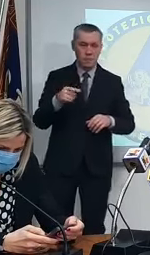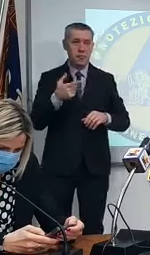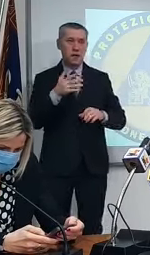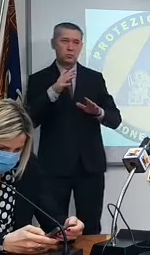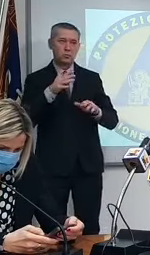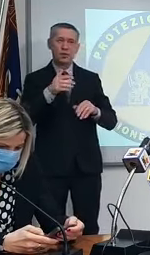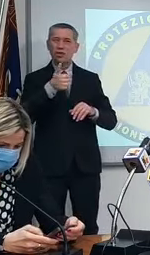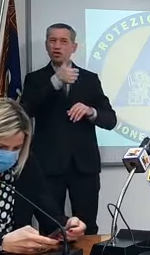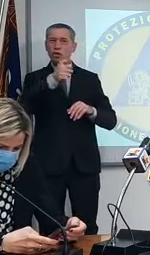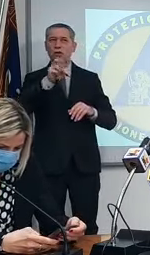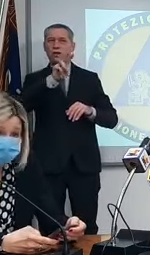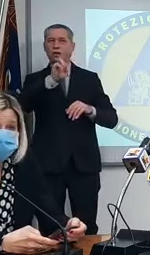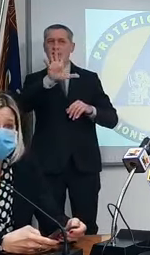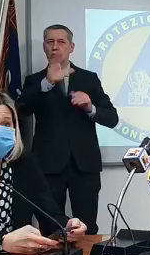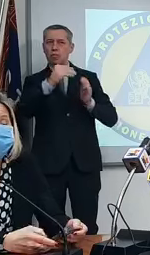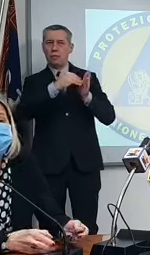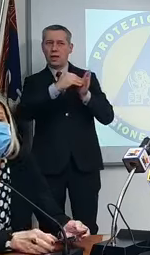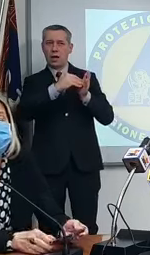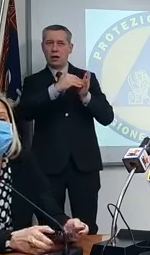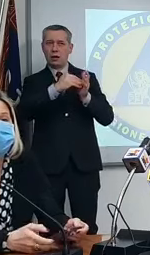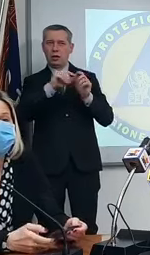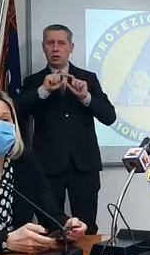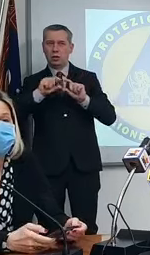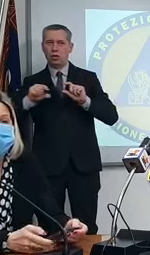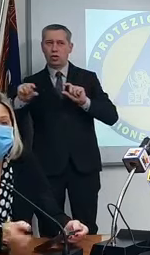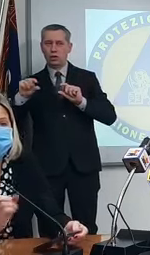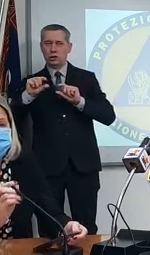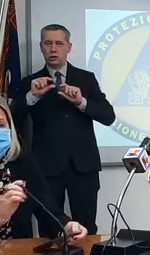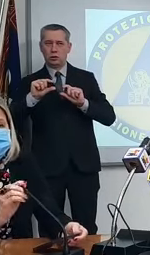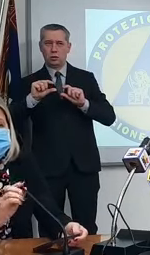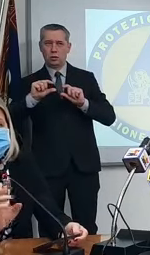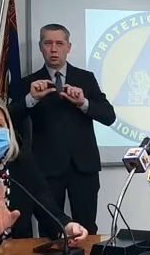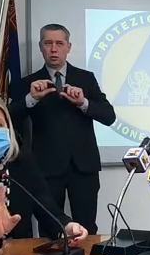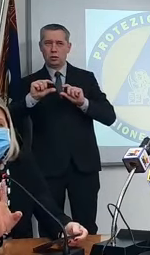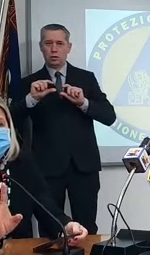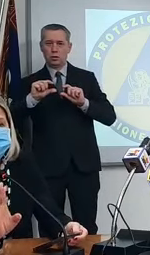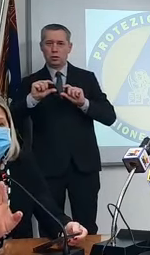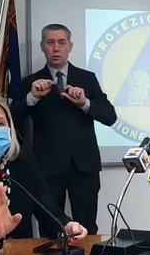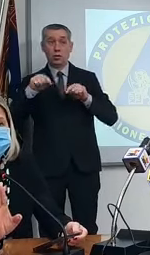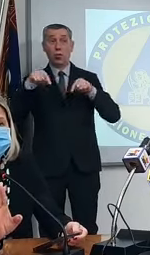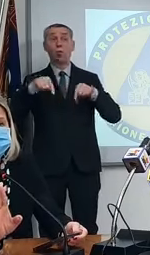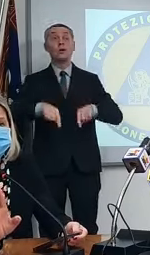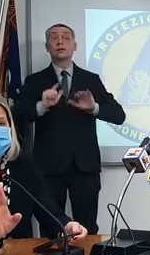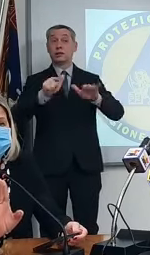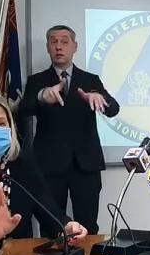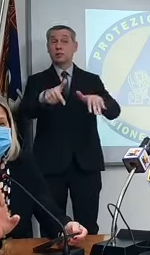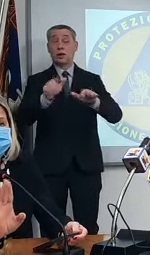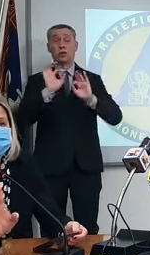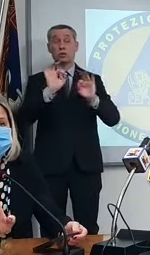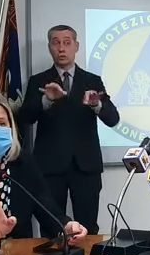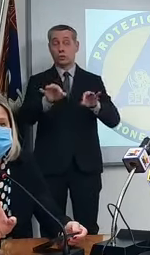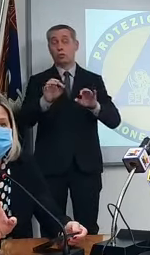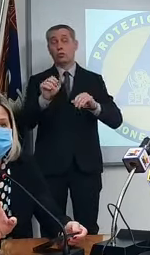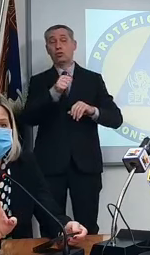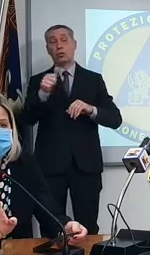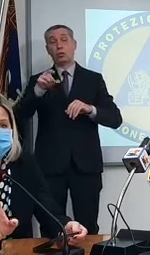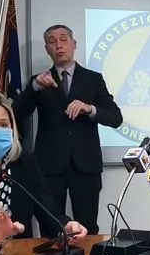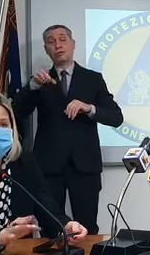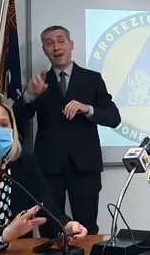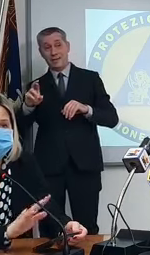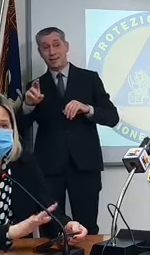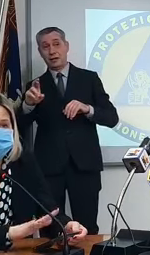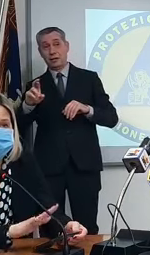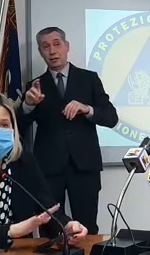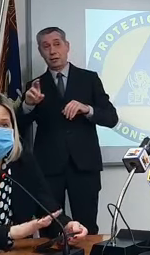125 mila mi sembra quindi questa settimana arriva solo Pfizer non arriva né Moderna né AstraZeneca